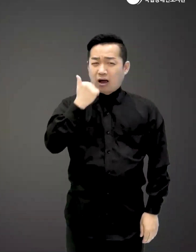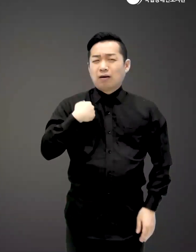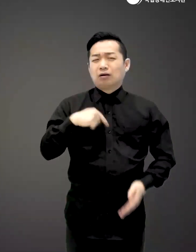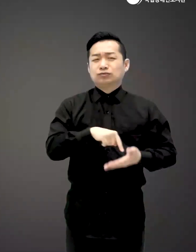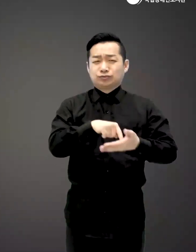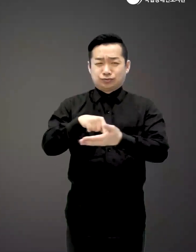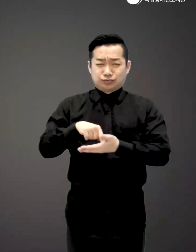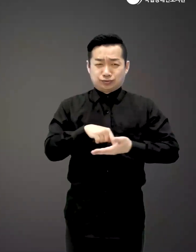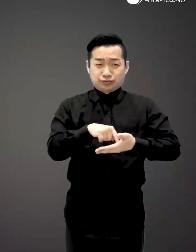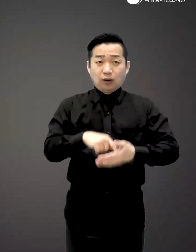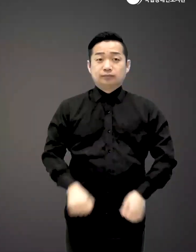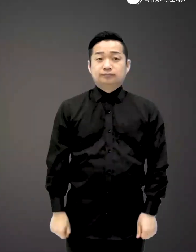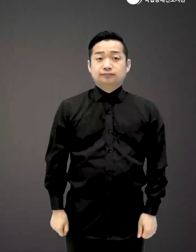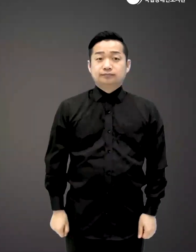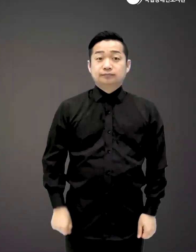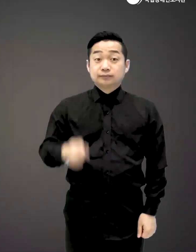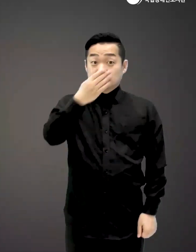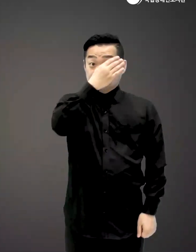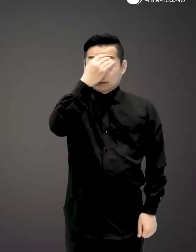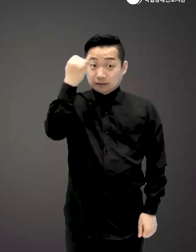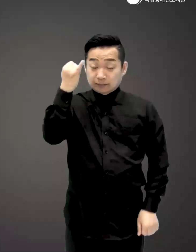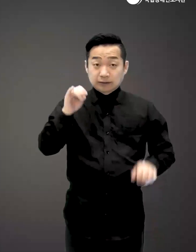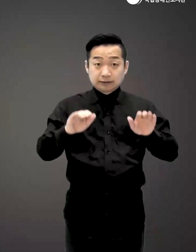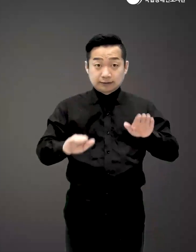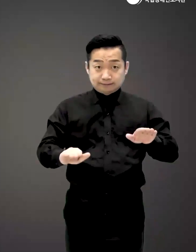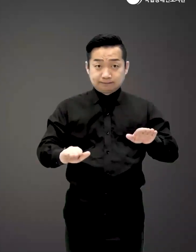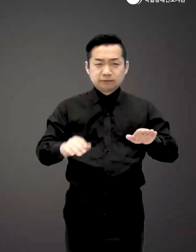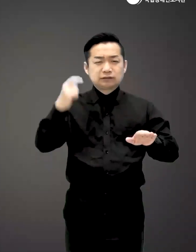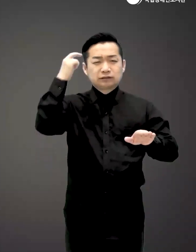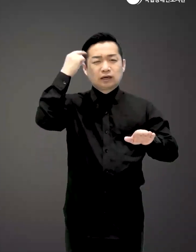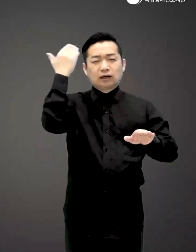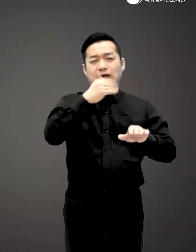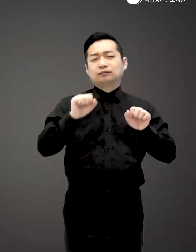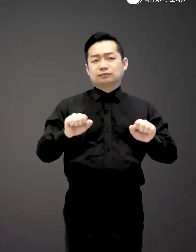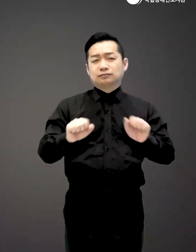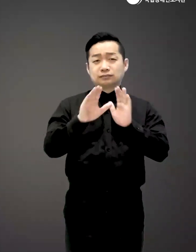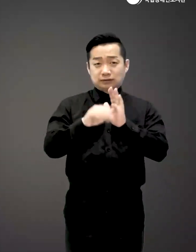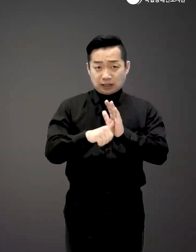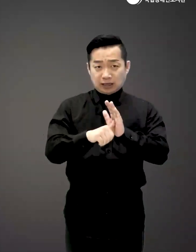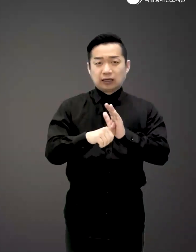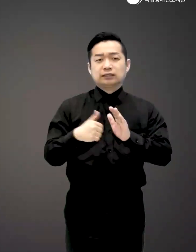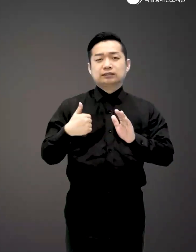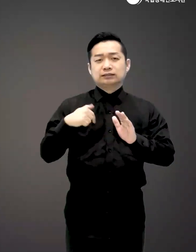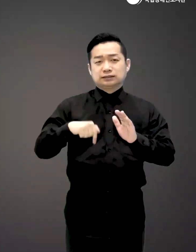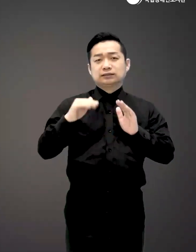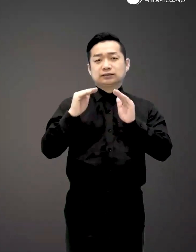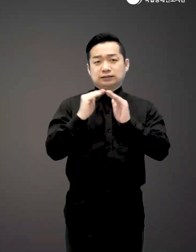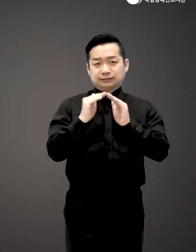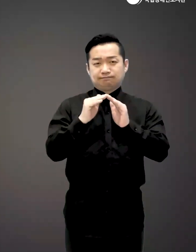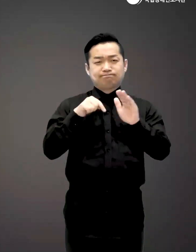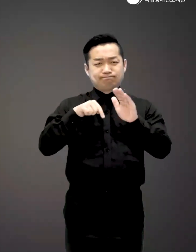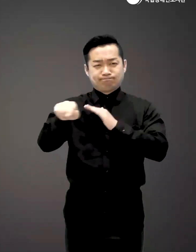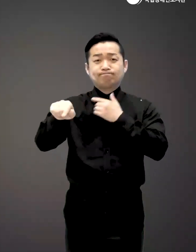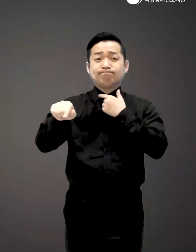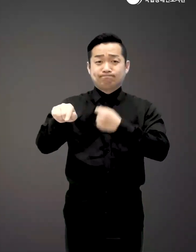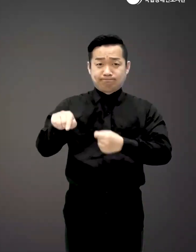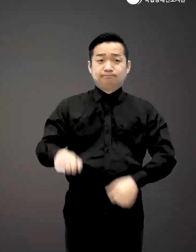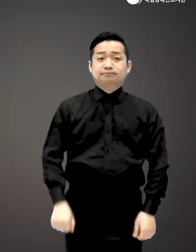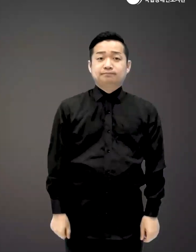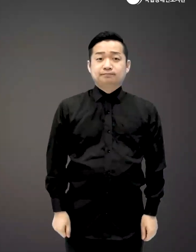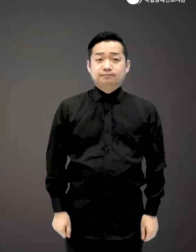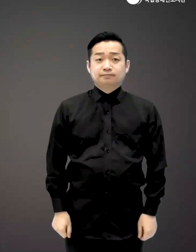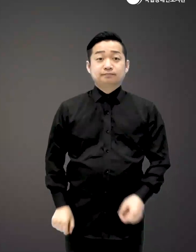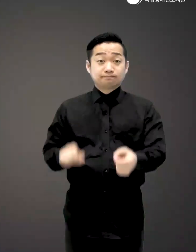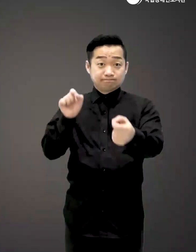따분하고 쓸쓸한지 모르겠구나 할미가 아직 정신이 또렷할 때 이 집에서 나가고